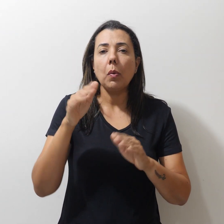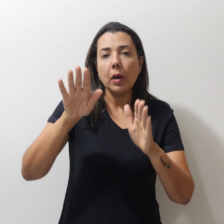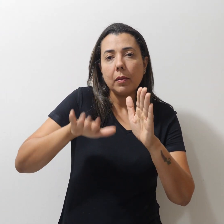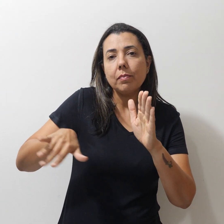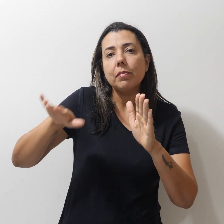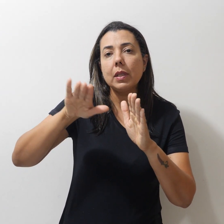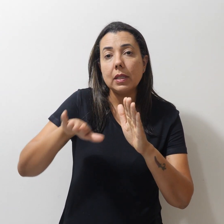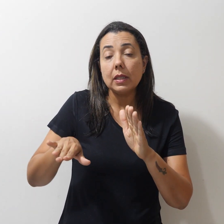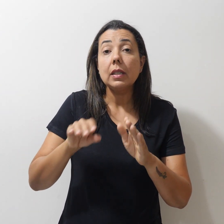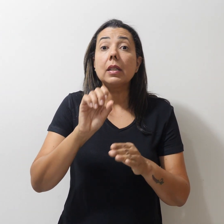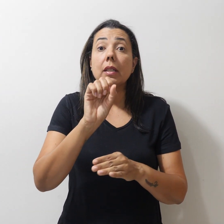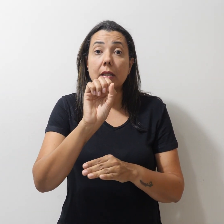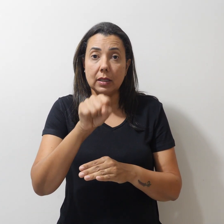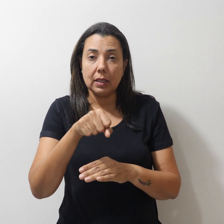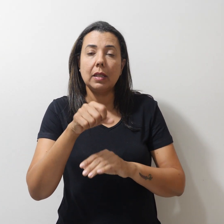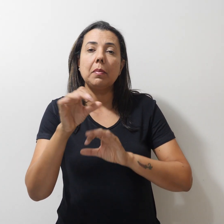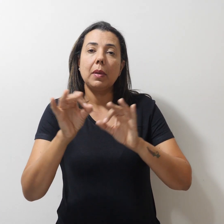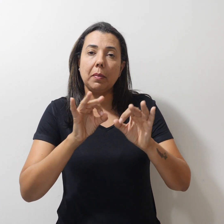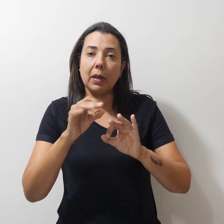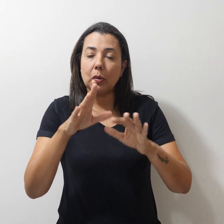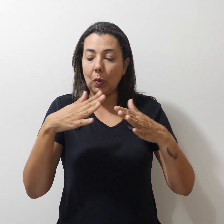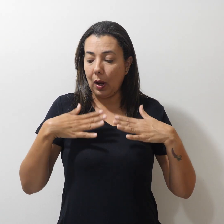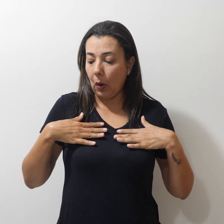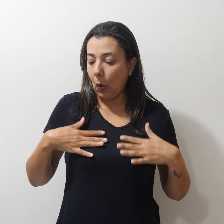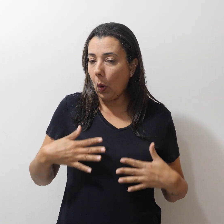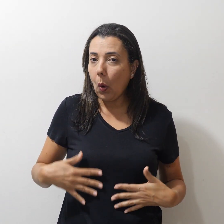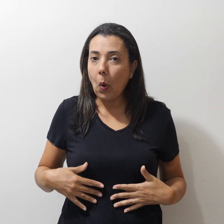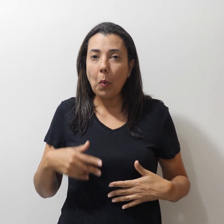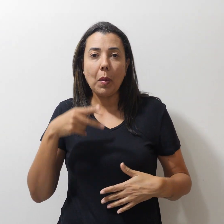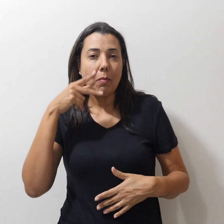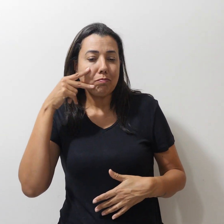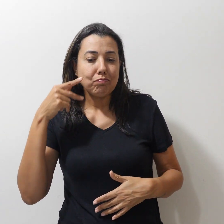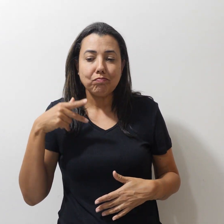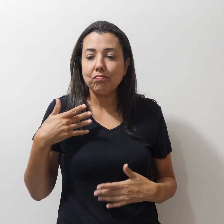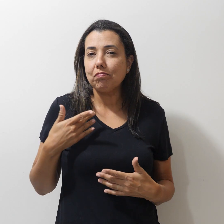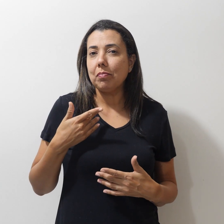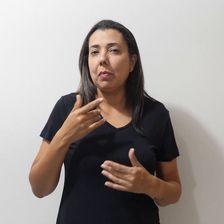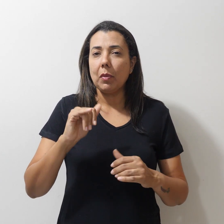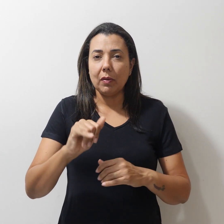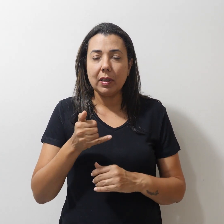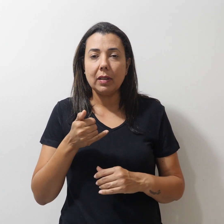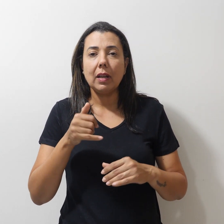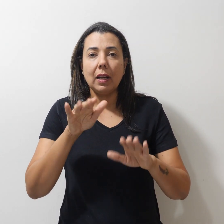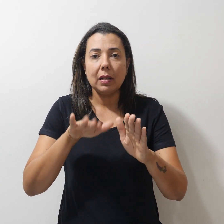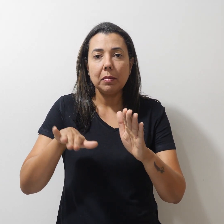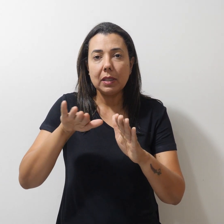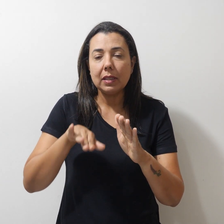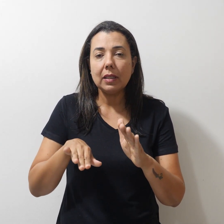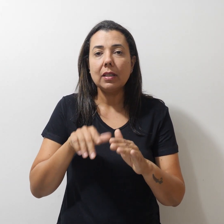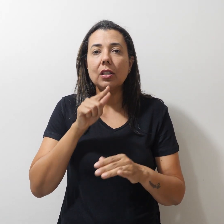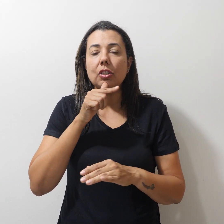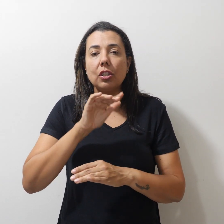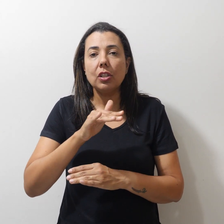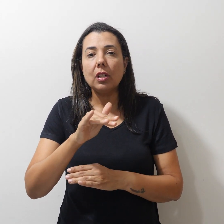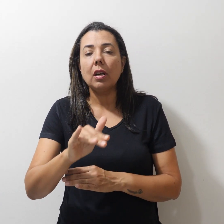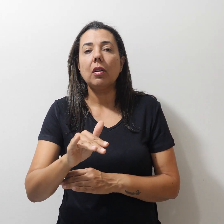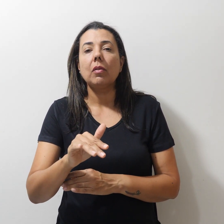Sim, prepare sua roupa de banho para aproveitar as piscinas de água corrente da Chácara do Simpro.